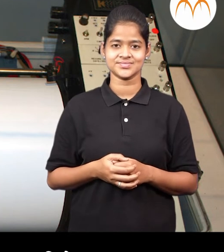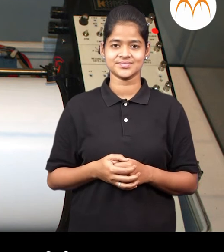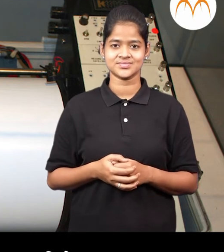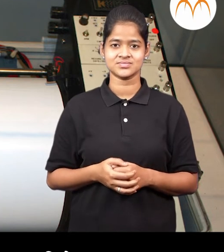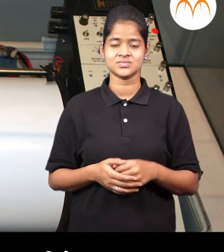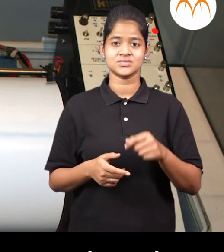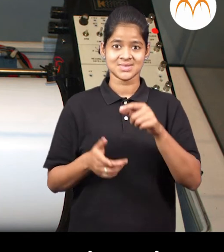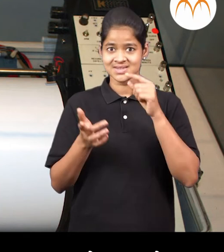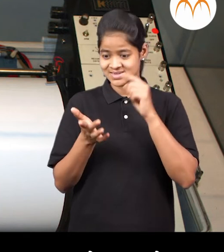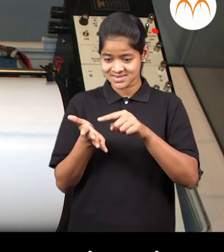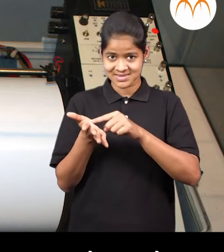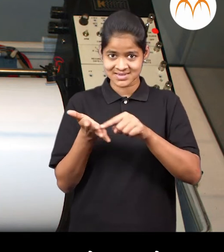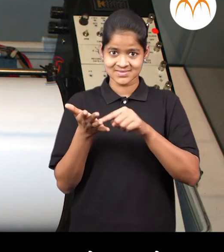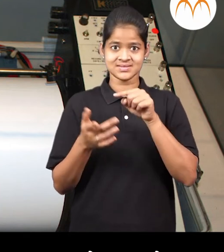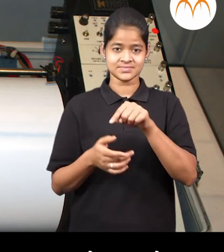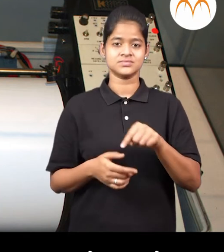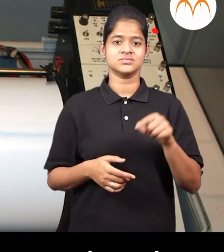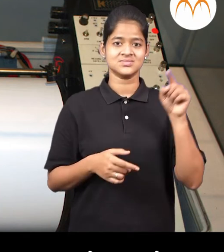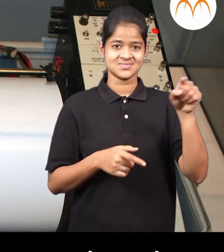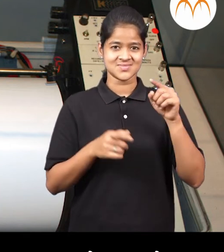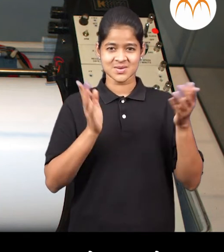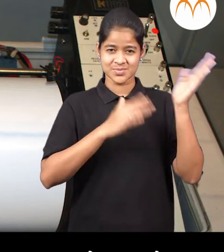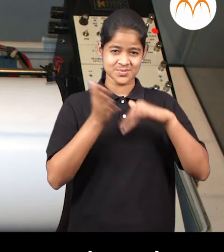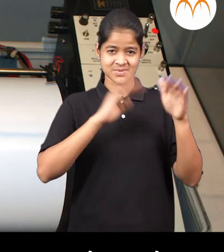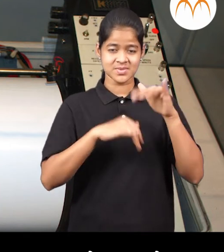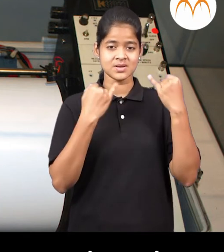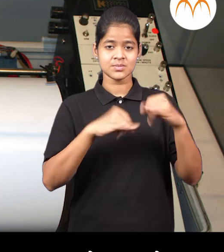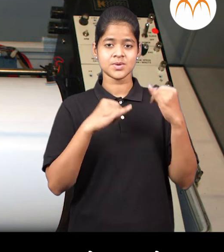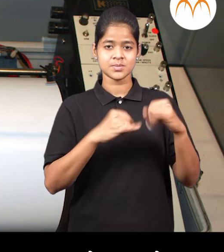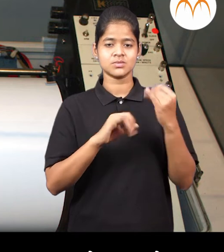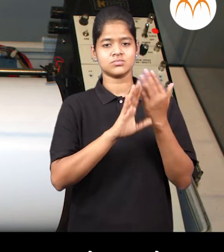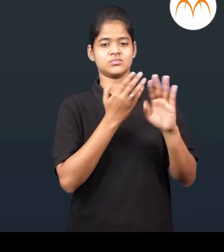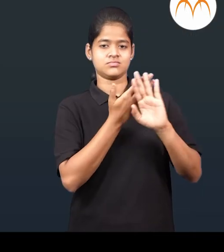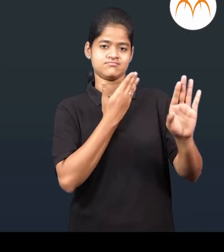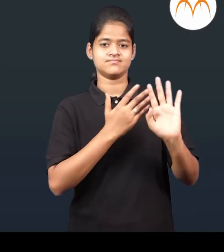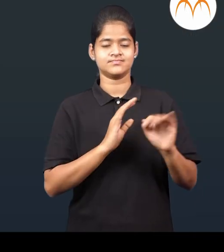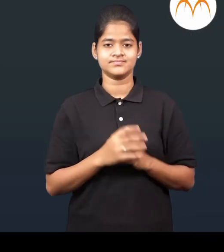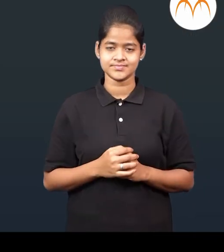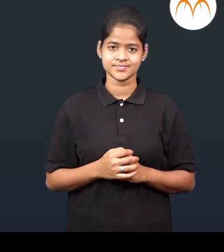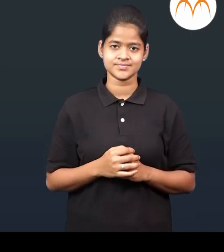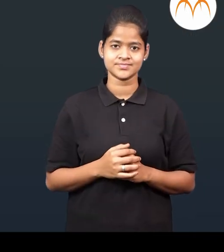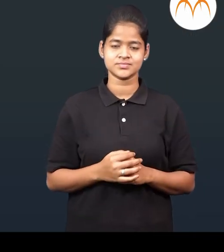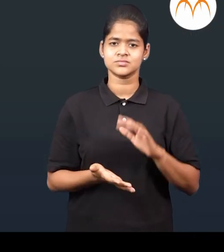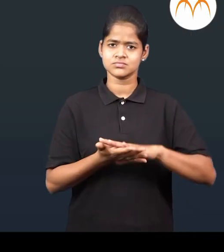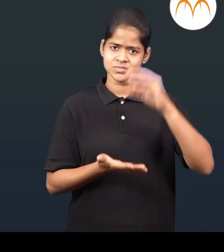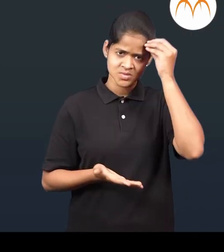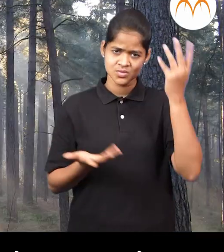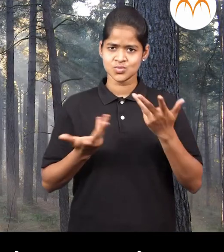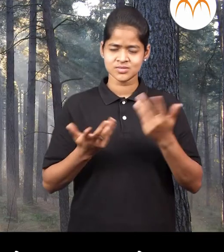पाईजे तसे केले आस, आपत्तीन मुले होनारी नुक्सान टालता युँशक्ते साराउश,